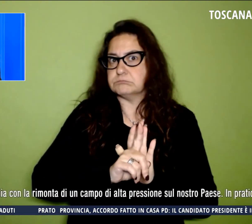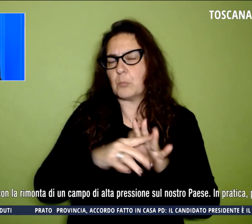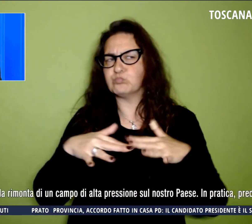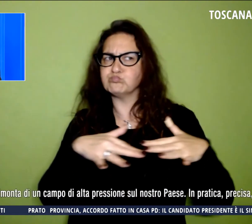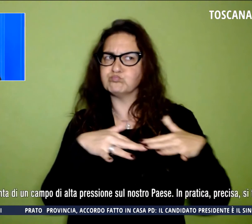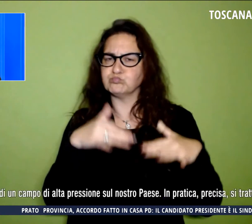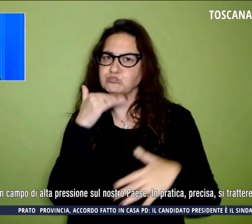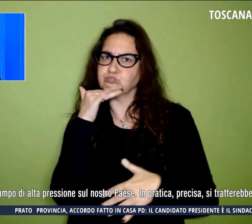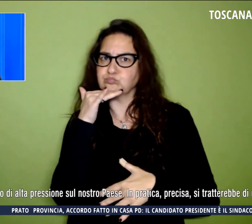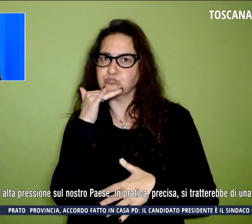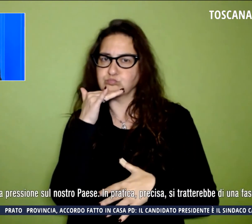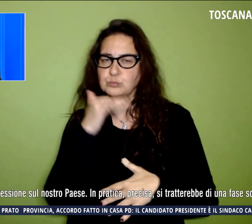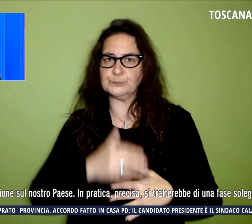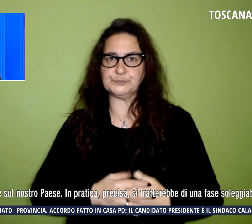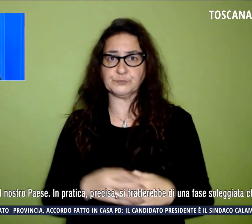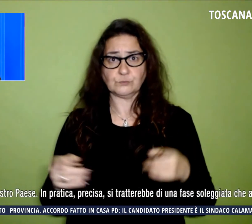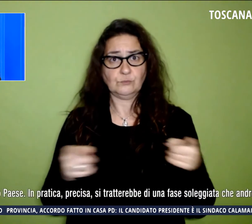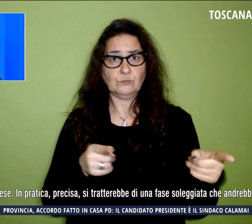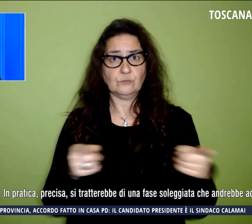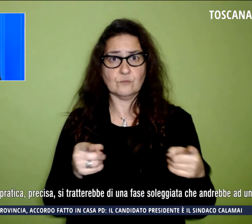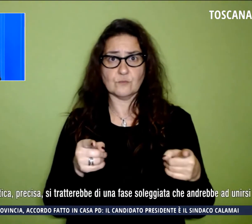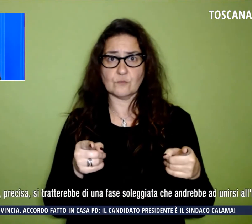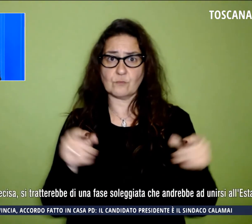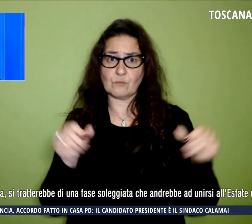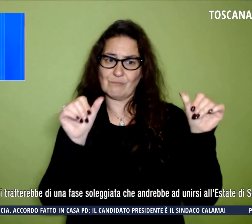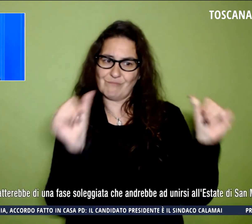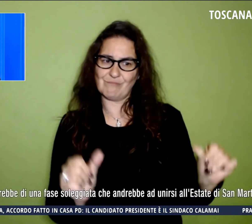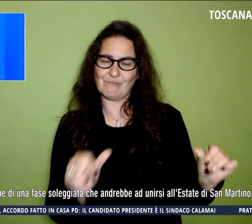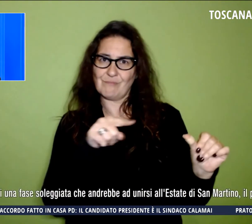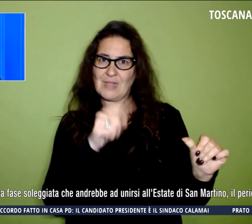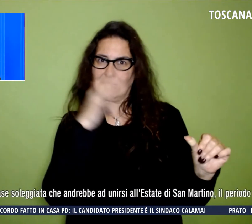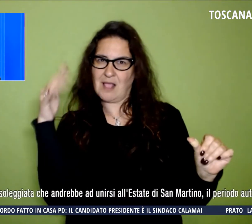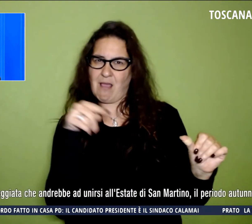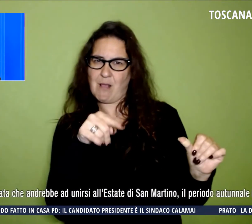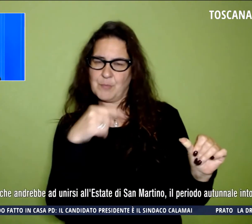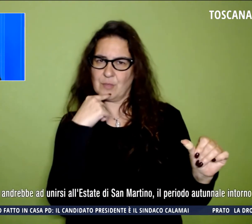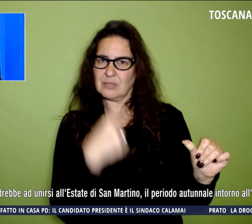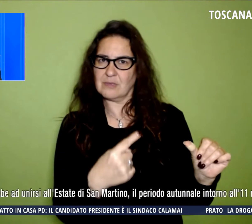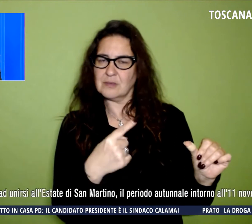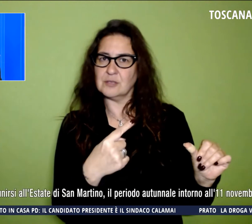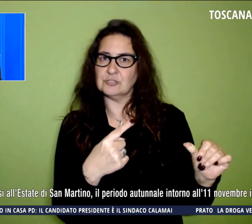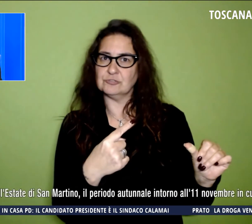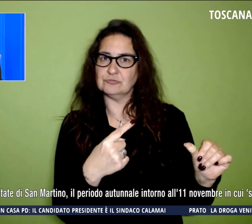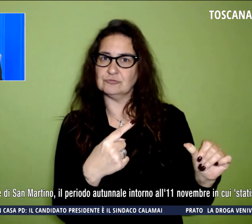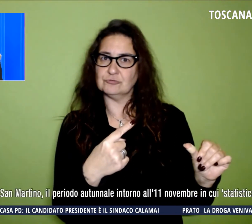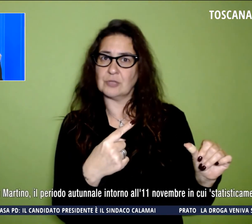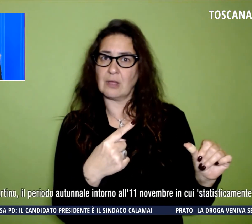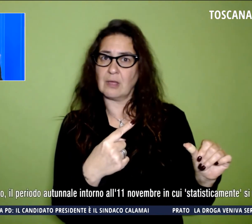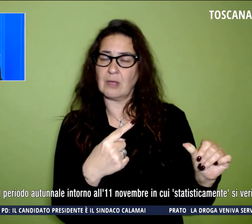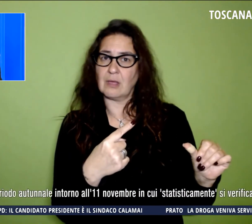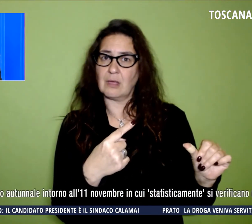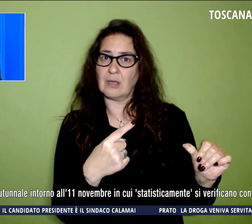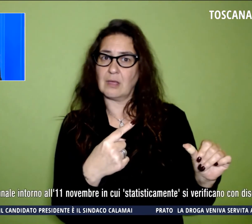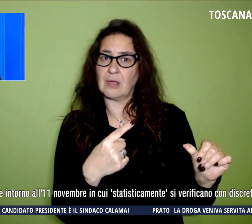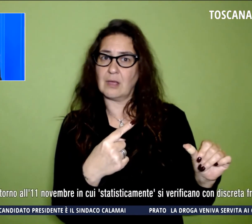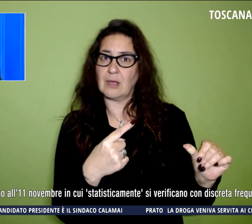Al momento i modelli meteorologici sono tutti concordi nel prevedere quindi l'allontanamento definitivo del ciclone